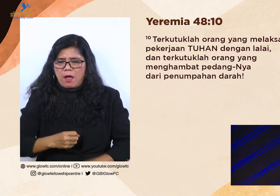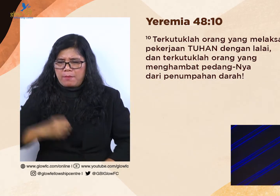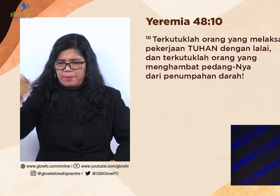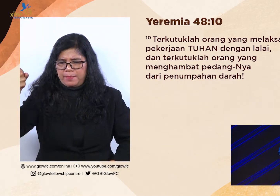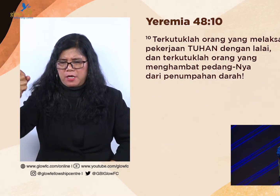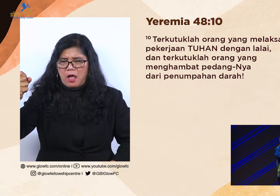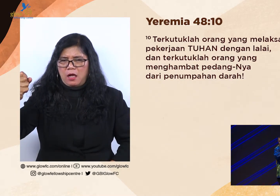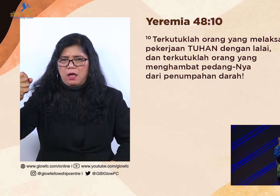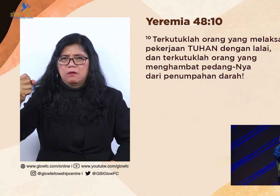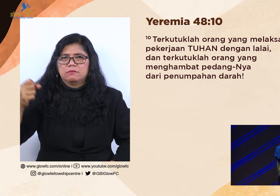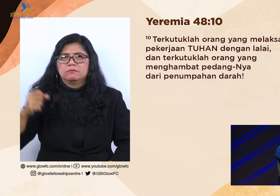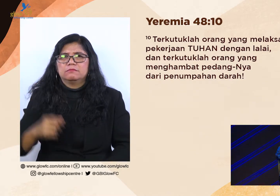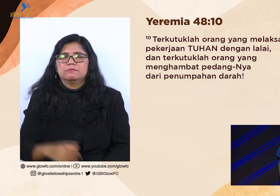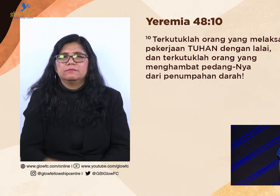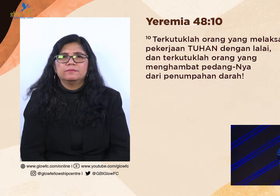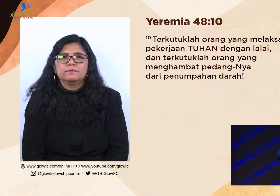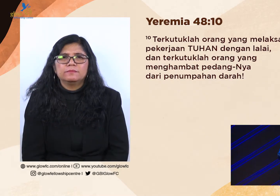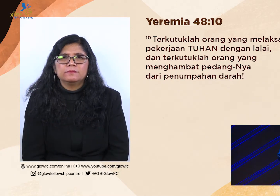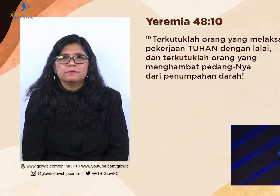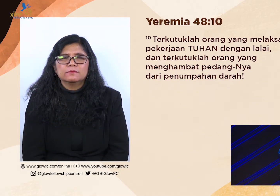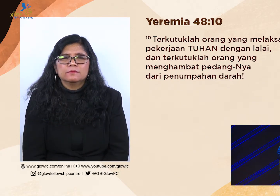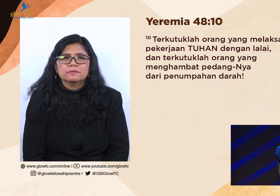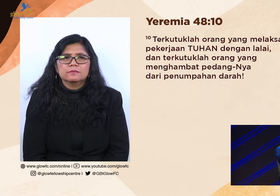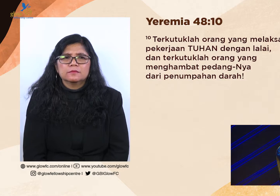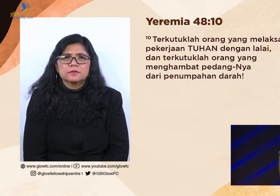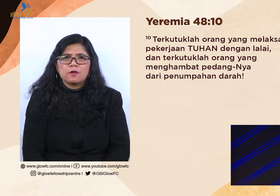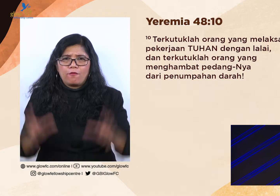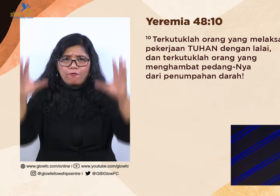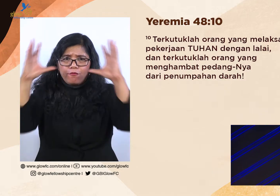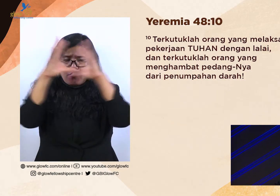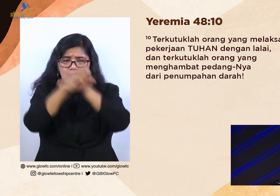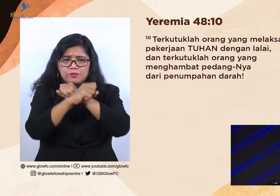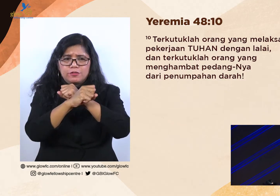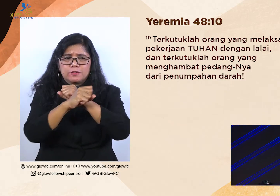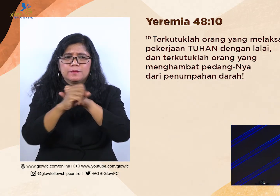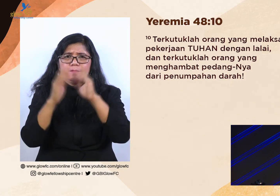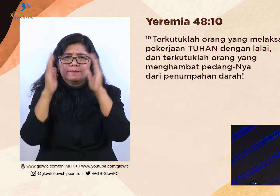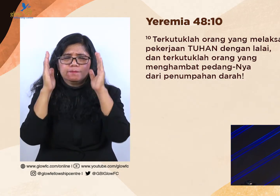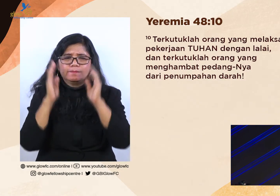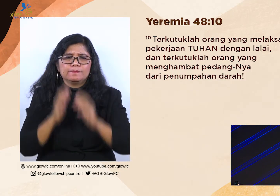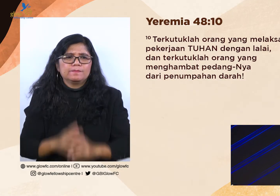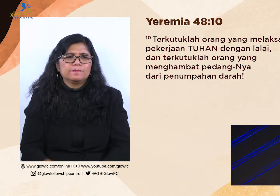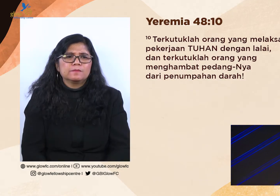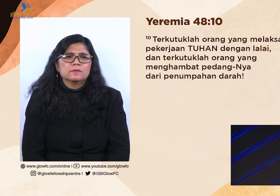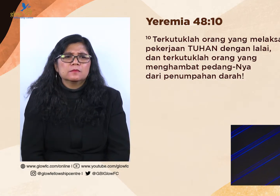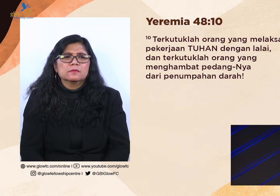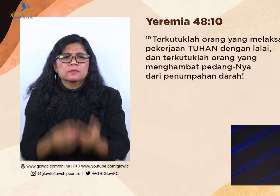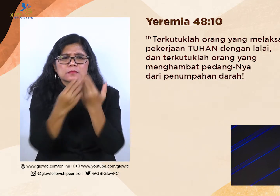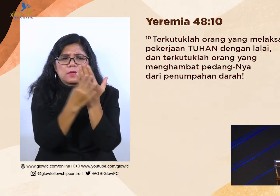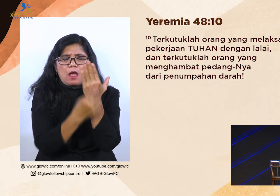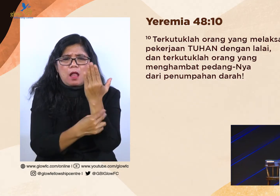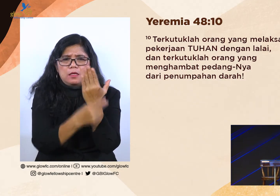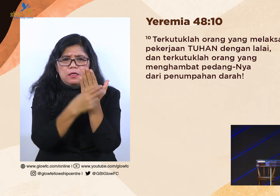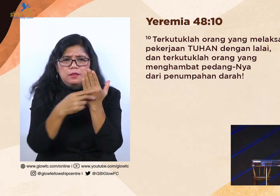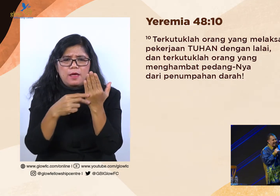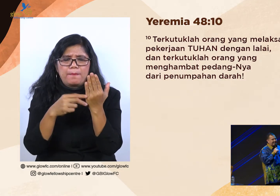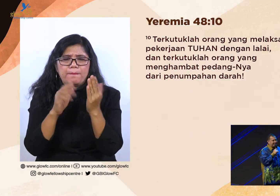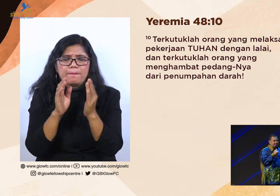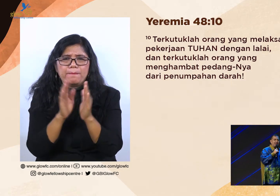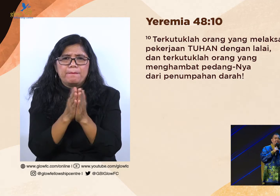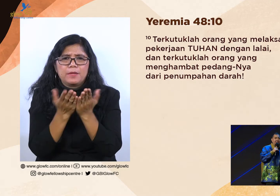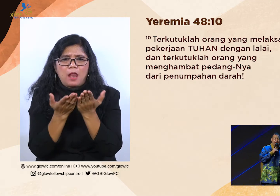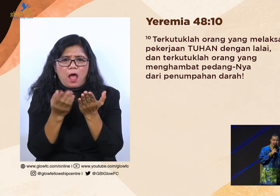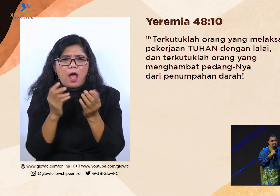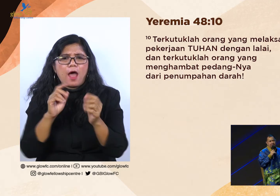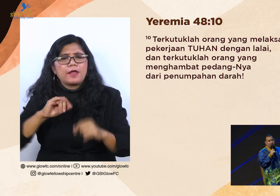Perhatikan kalimat ini, perhatikan kalimat ini. Saya mau sungguh-sungguh, karena gini-gini ya. Di dalam Alkitab ada yang dibilang bersalah. Ada berdosa. Tetapi